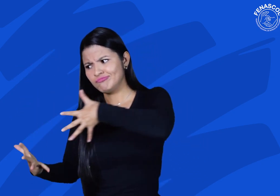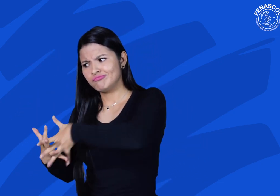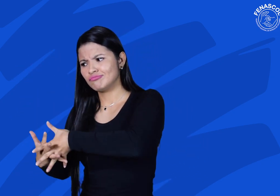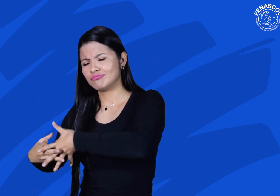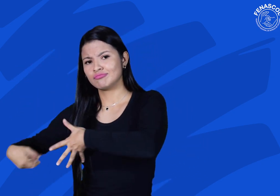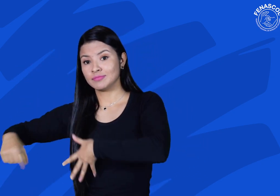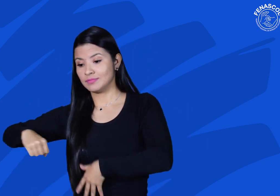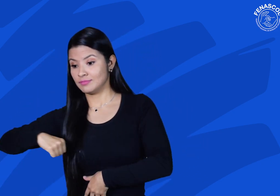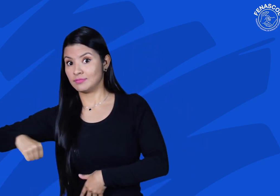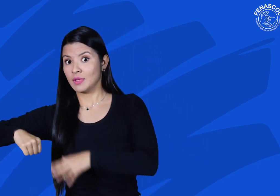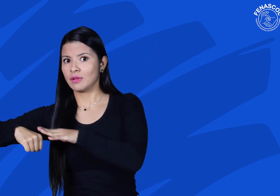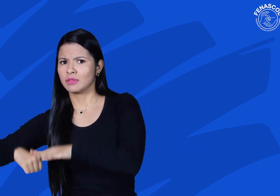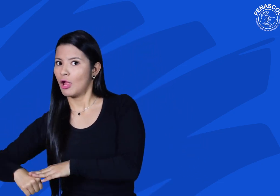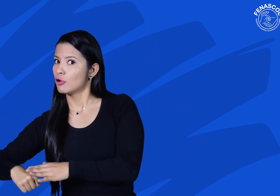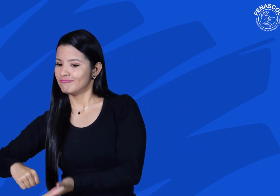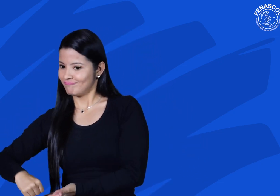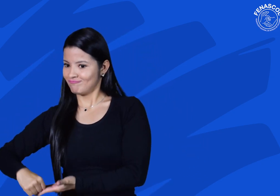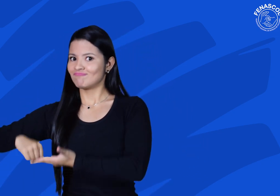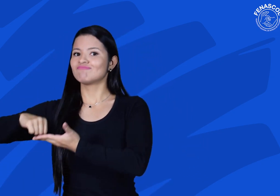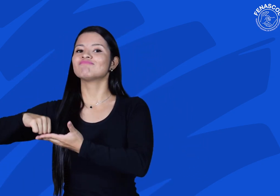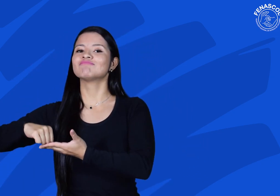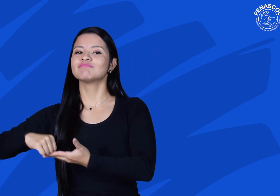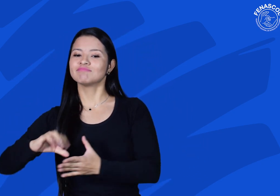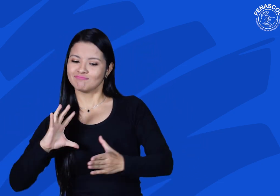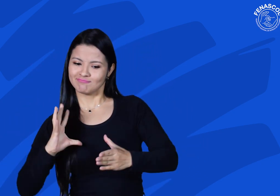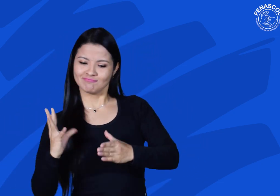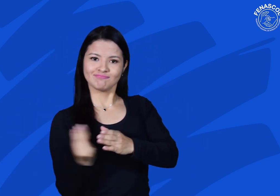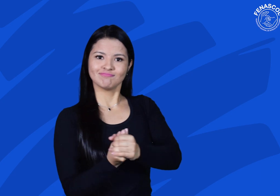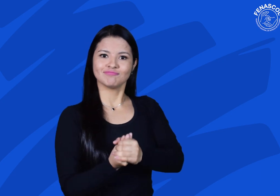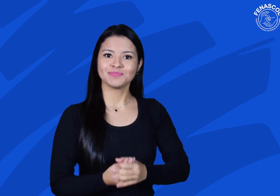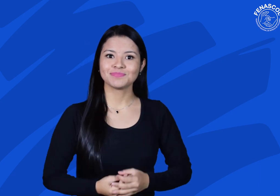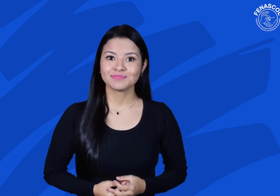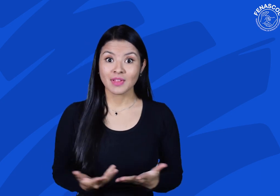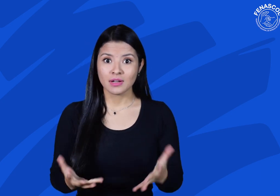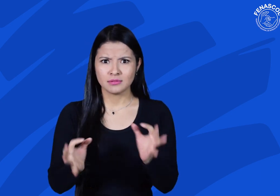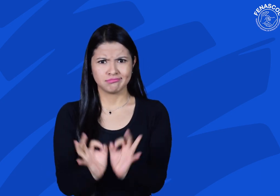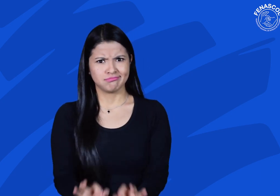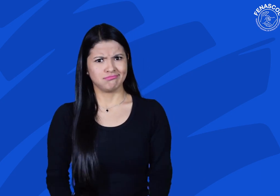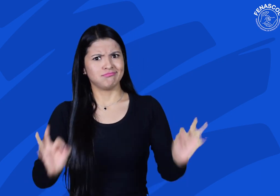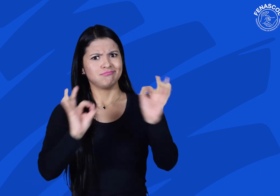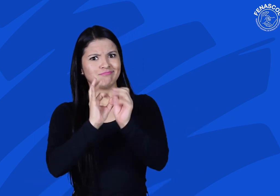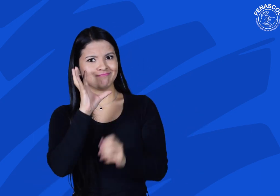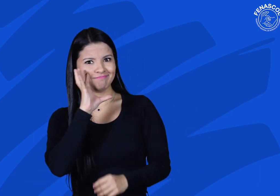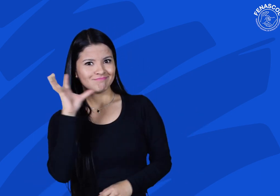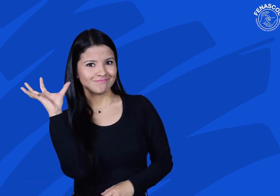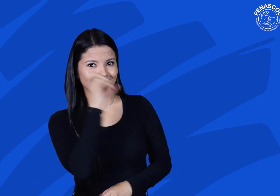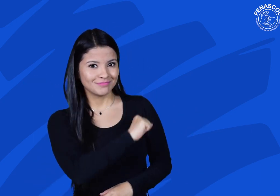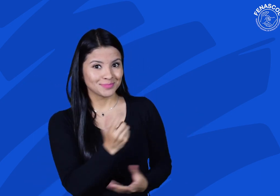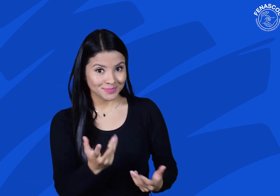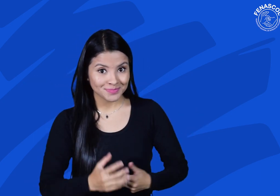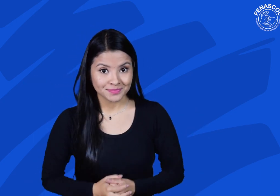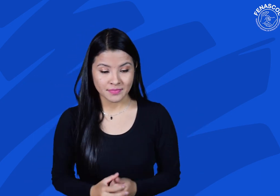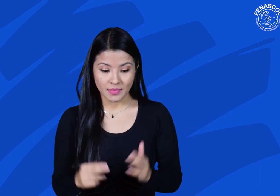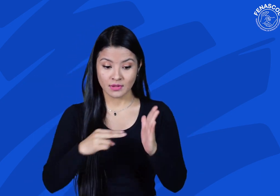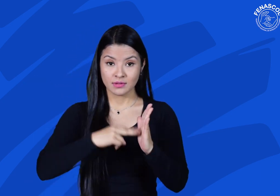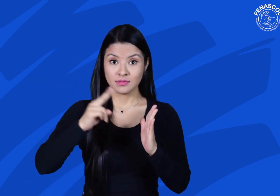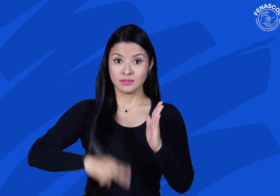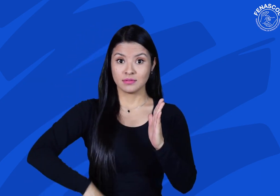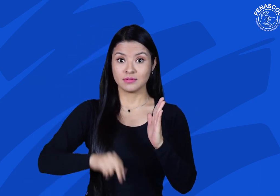realizando los ajustes razonables para garantizar así los derechos y una real inclusión. Es importante resaltar que lo mencionado va en línea a lo